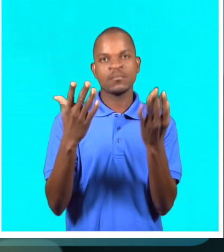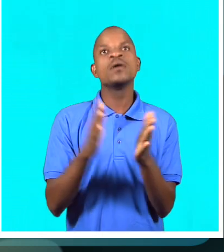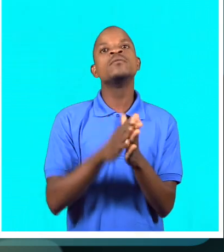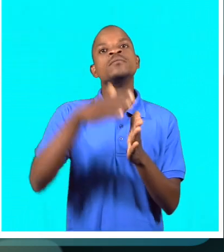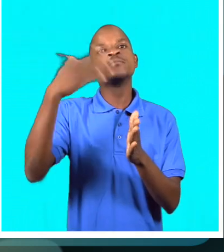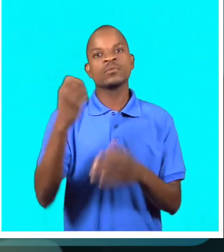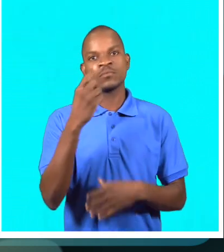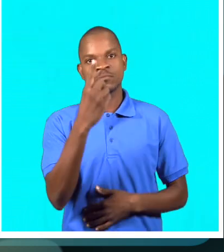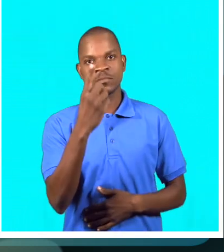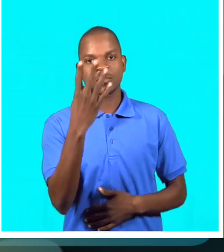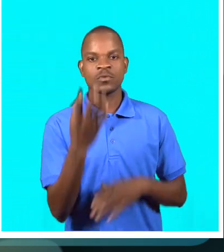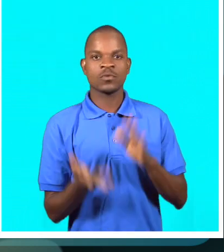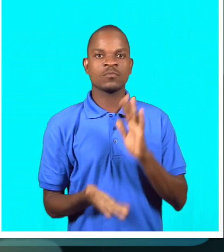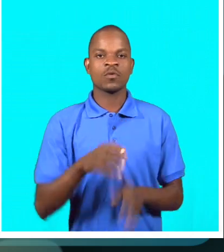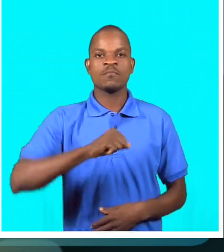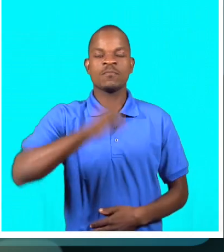ganhou as primeiras medalhas internacionais.